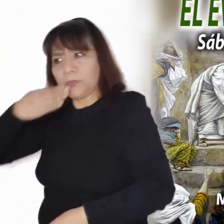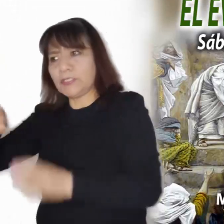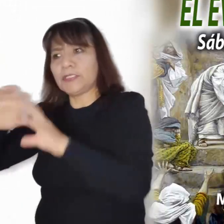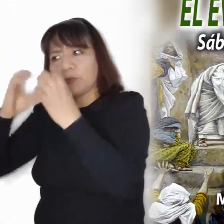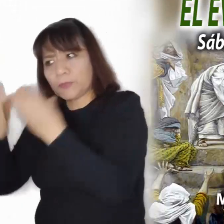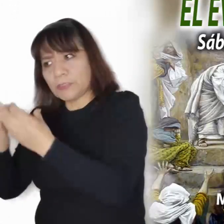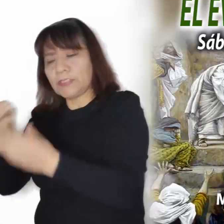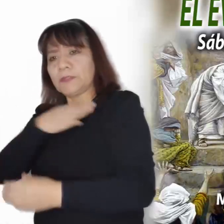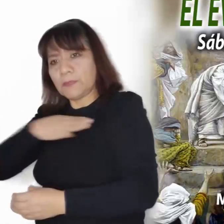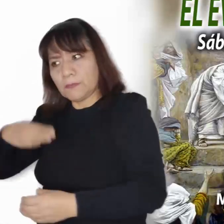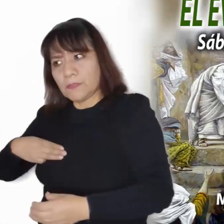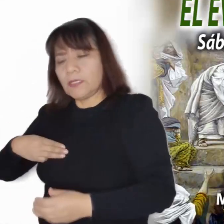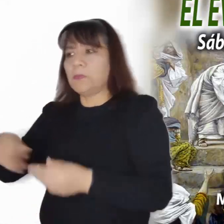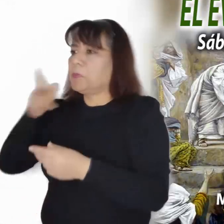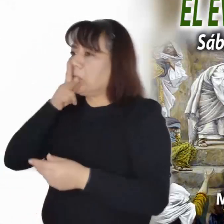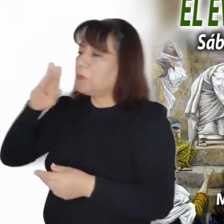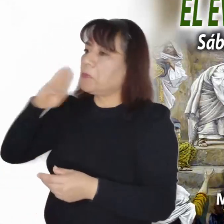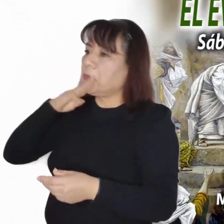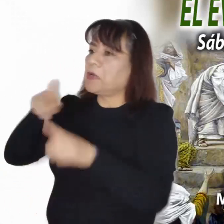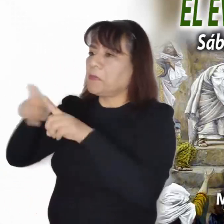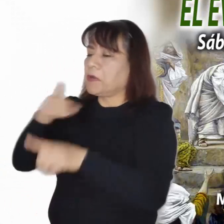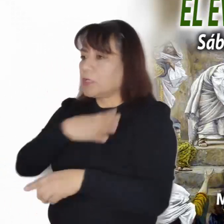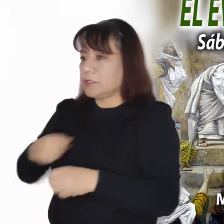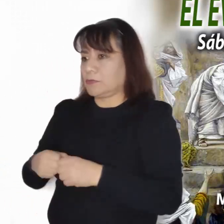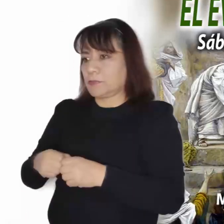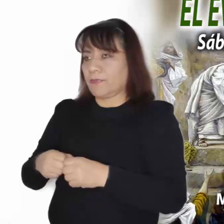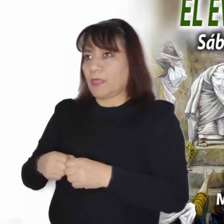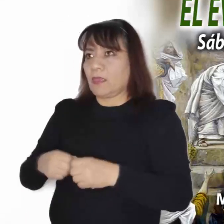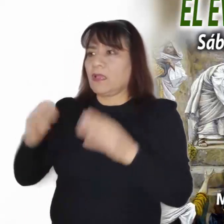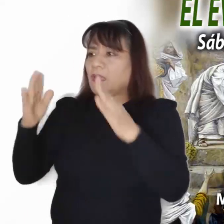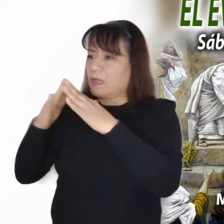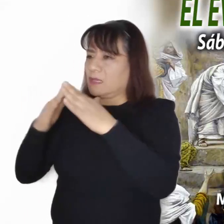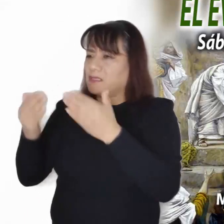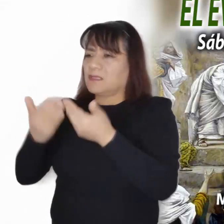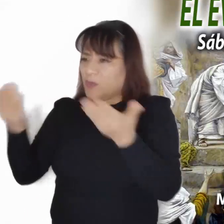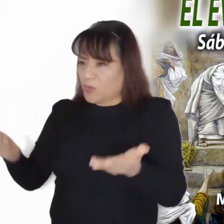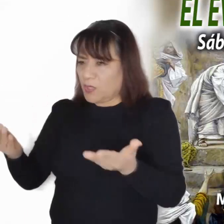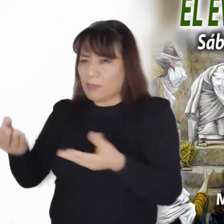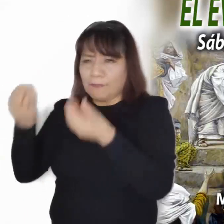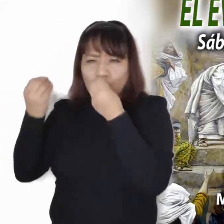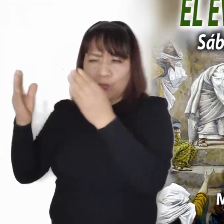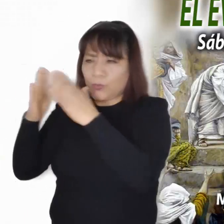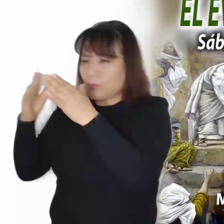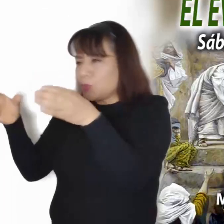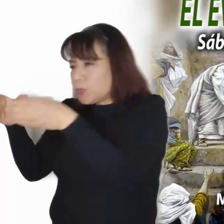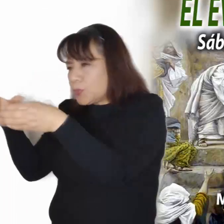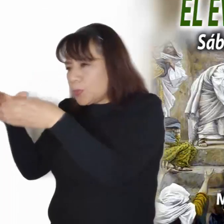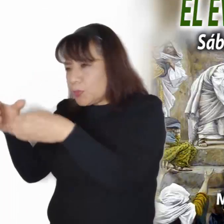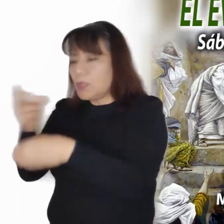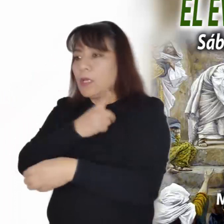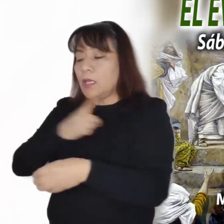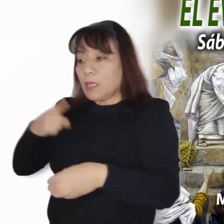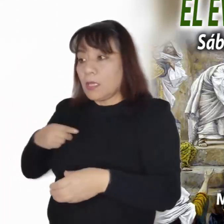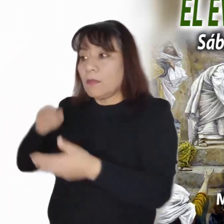Nuestras casas ahora, la mayoría pequeñitas, también tendrían que ser expresión de amor de